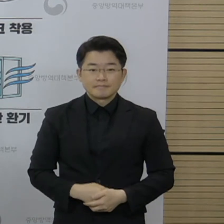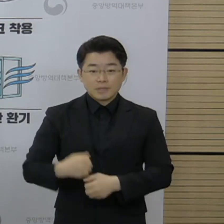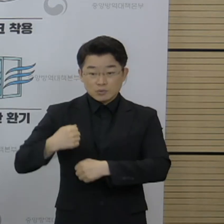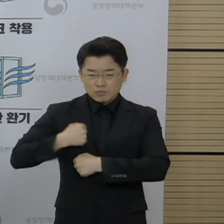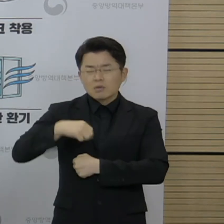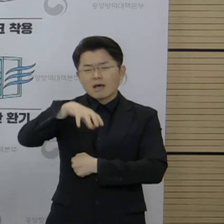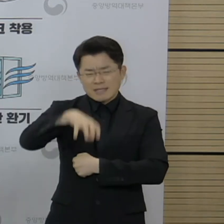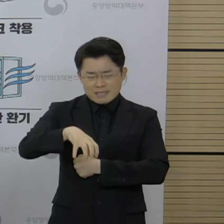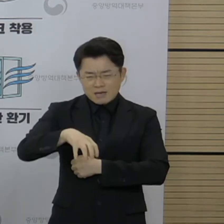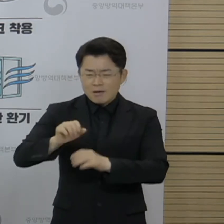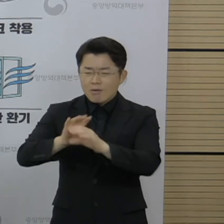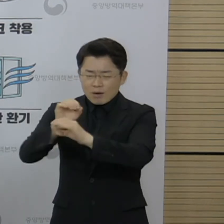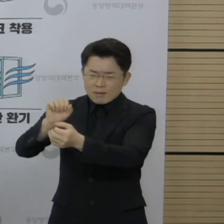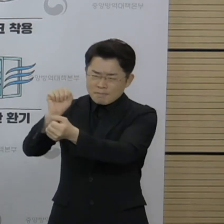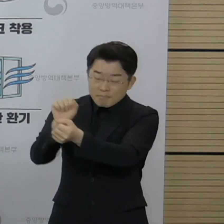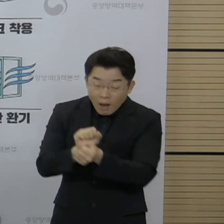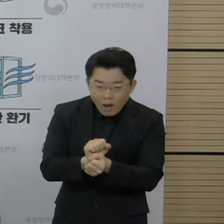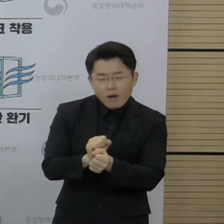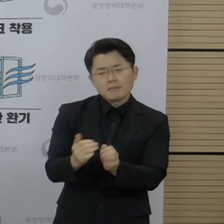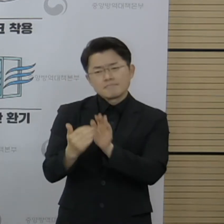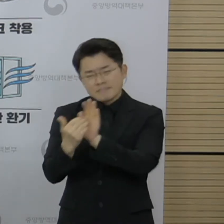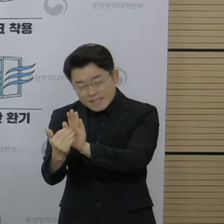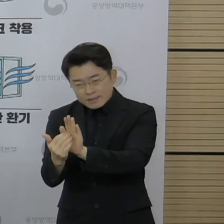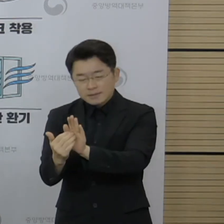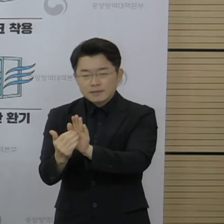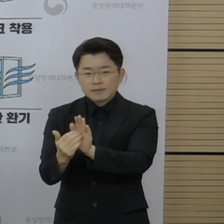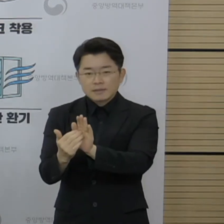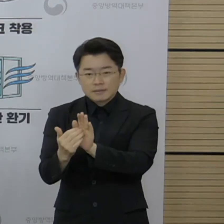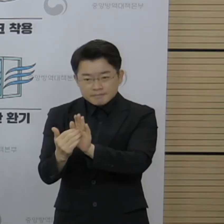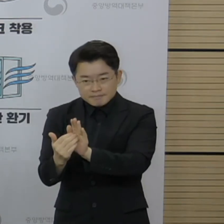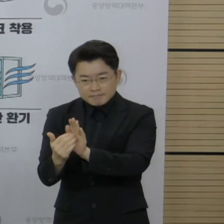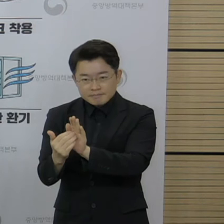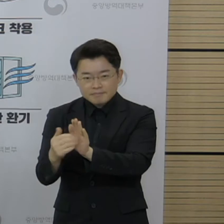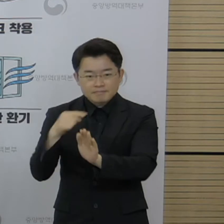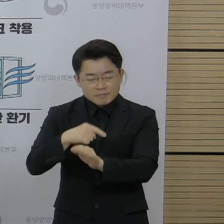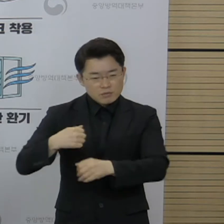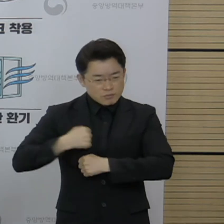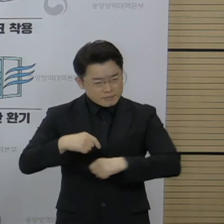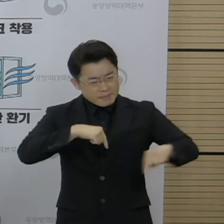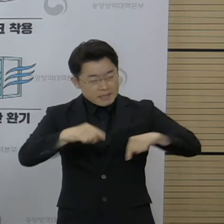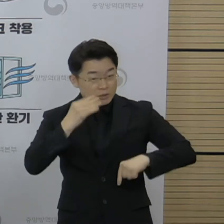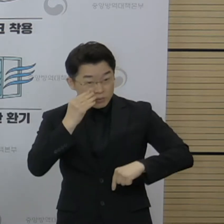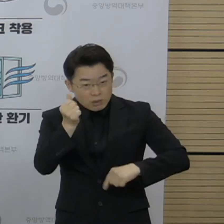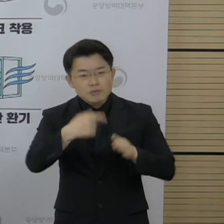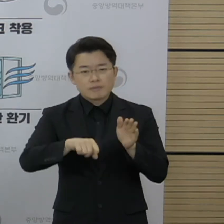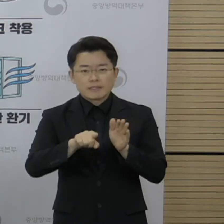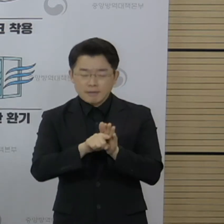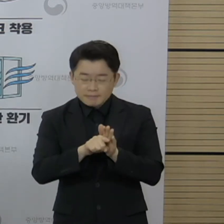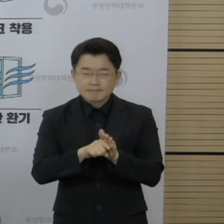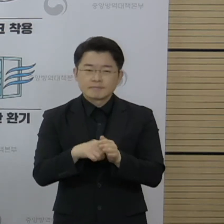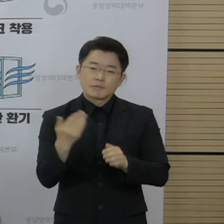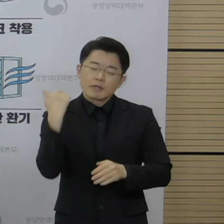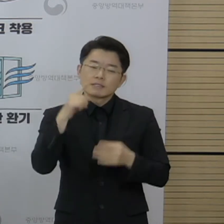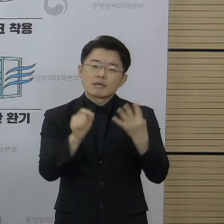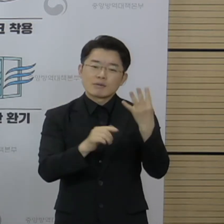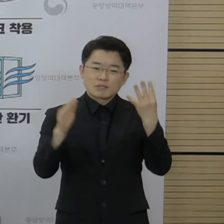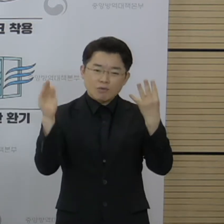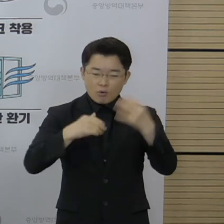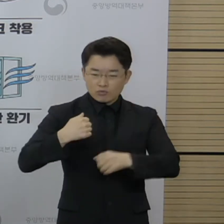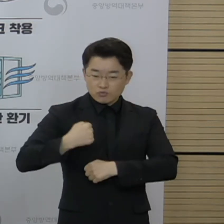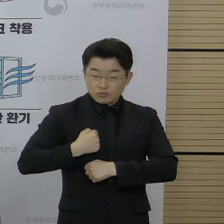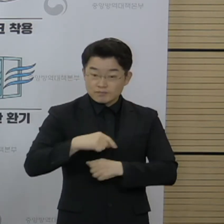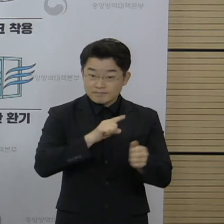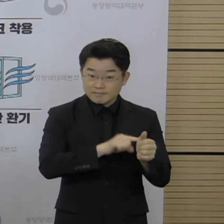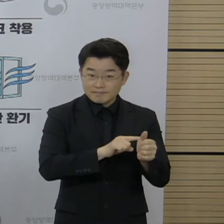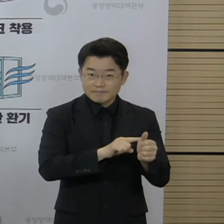코로나19 감염 예방과 감염으로 인한 국방 공백 방지를 위해서 지난 4월부터 군 장병을